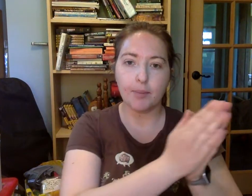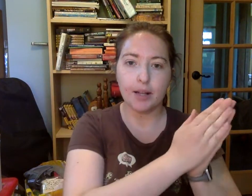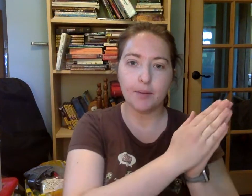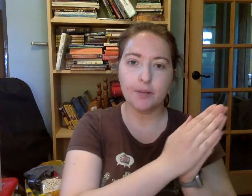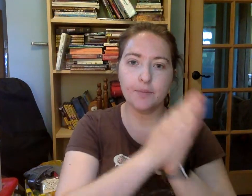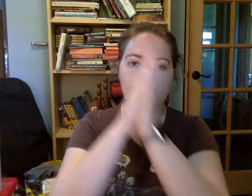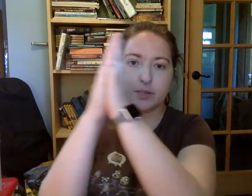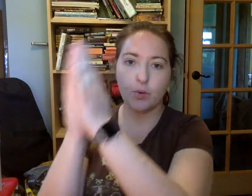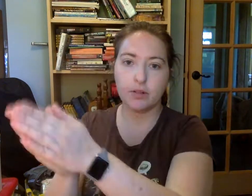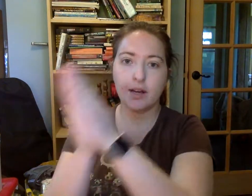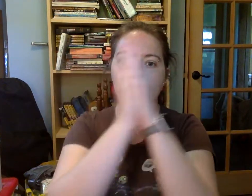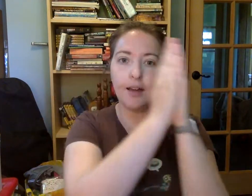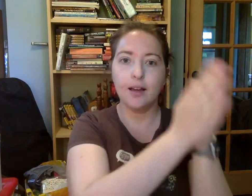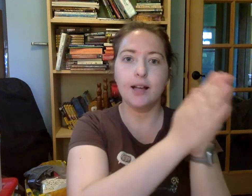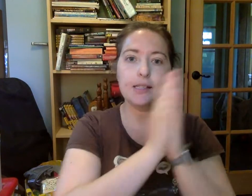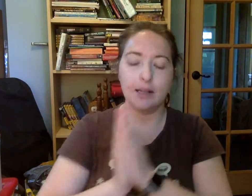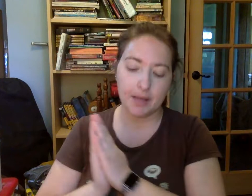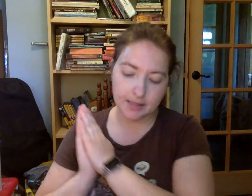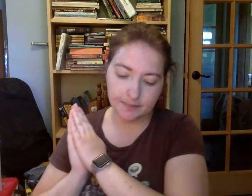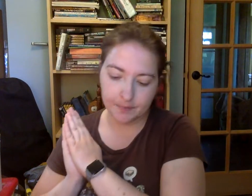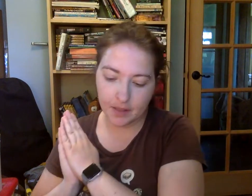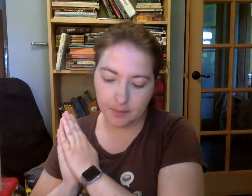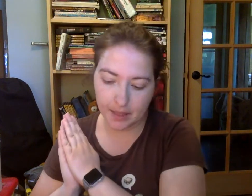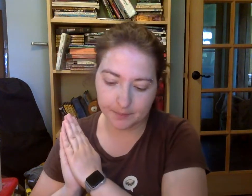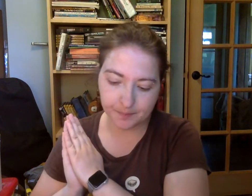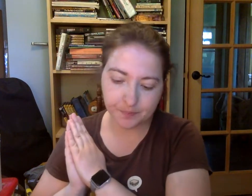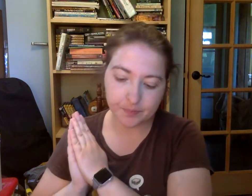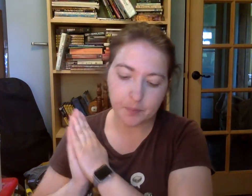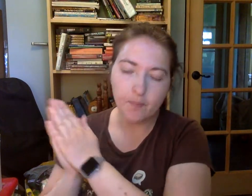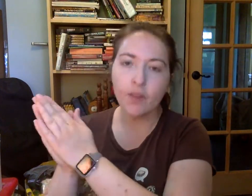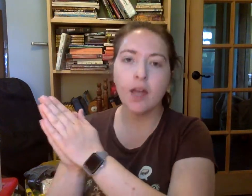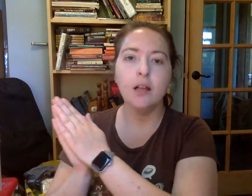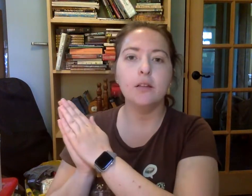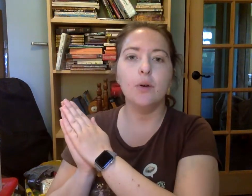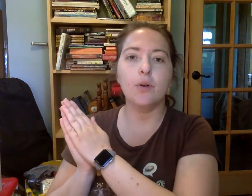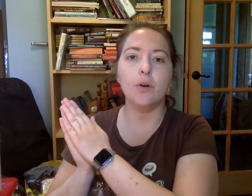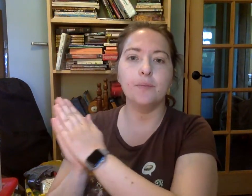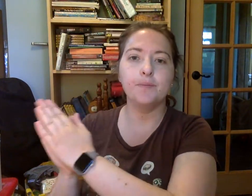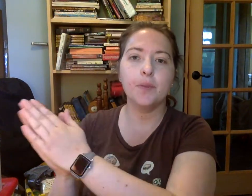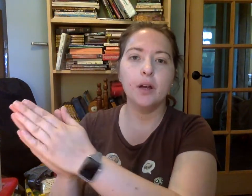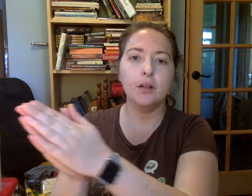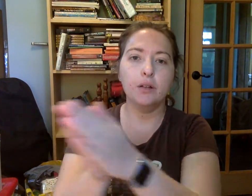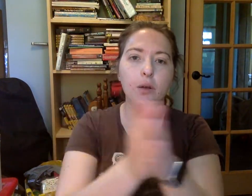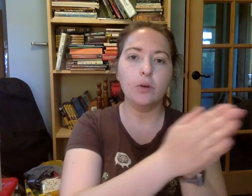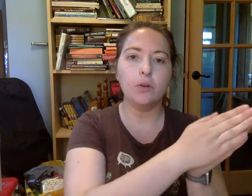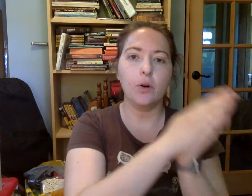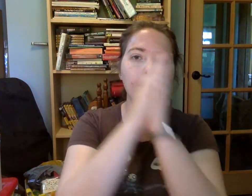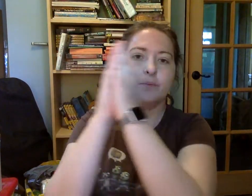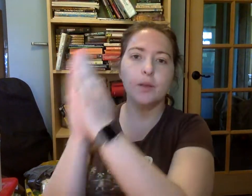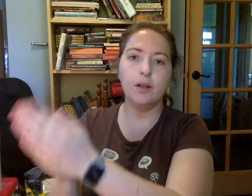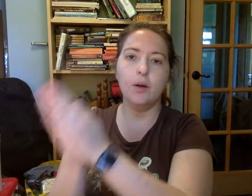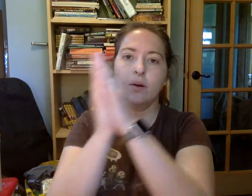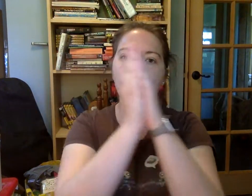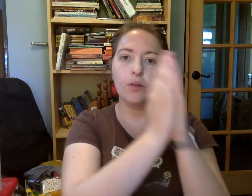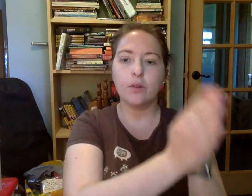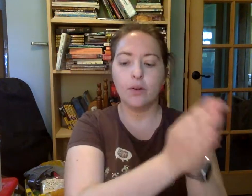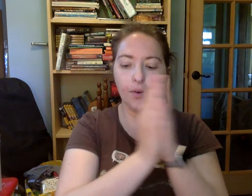palabra. Después cortarla. Así la pasa. Bien. Loco. Loco. Loco. Co.